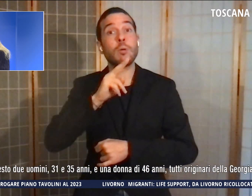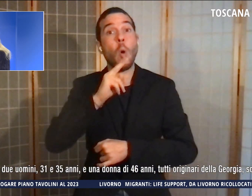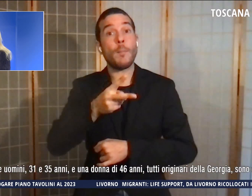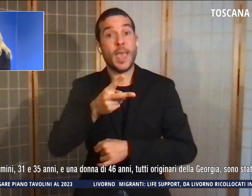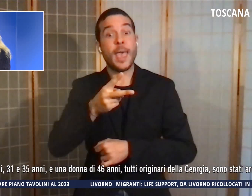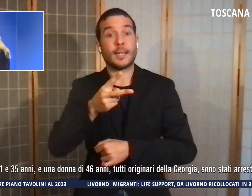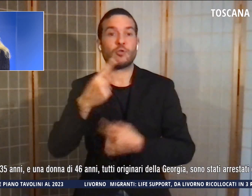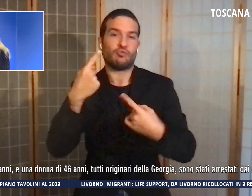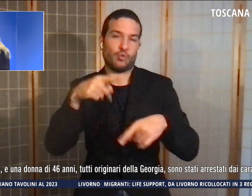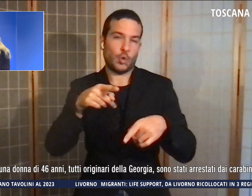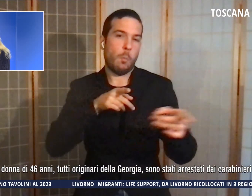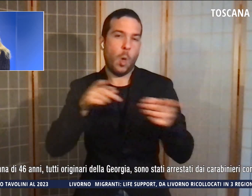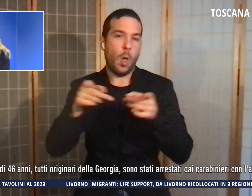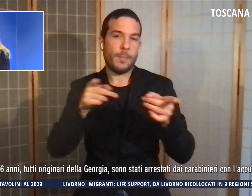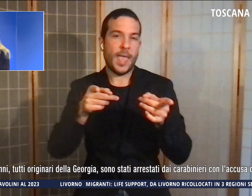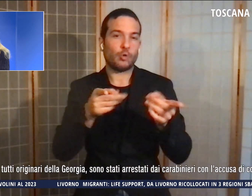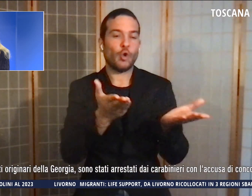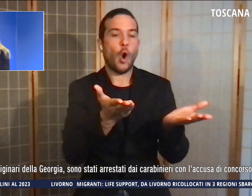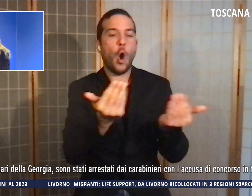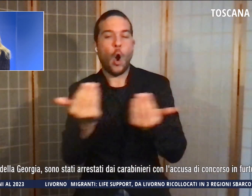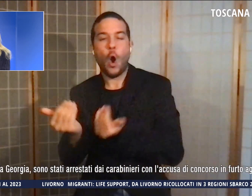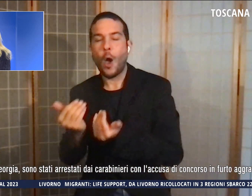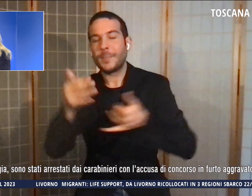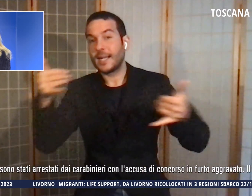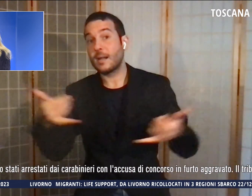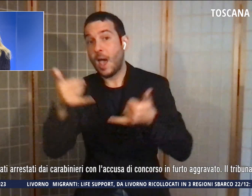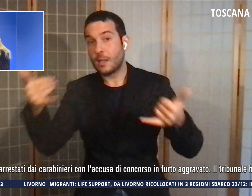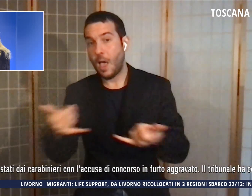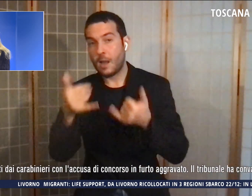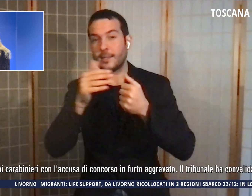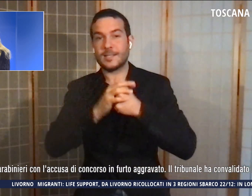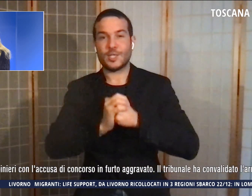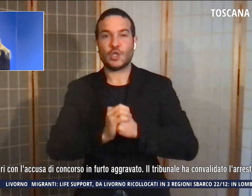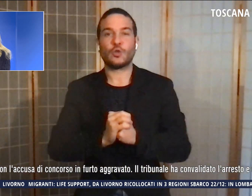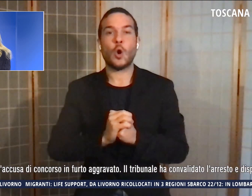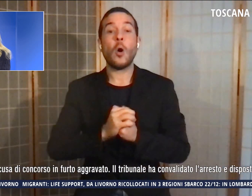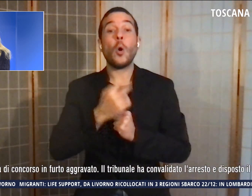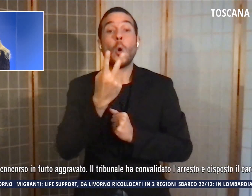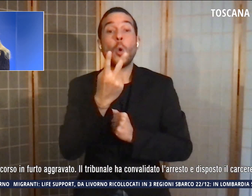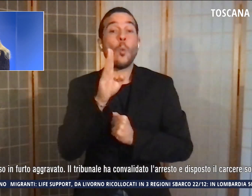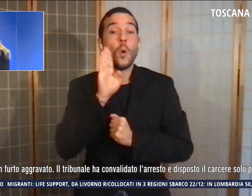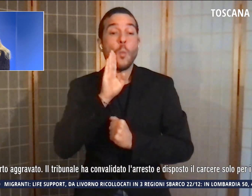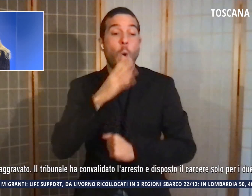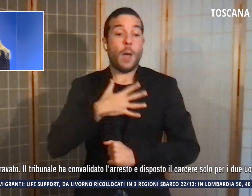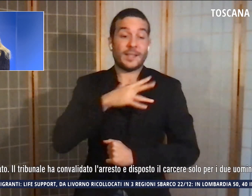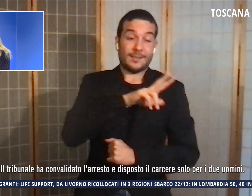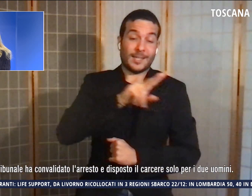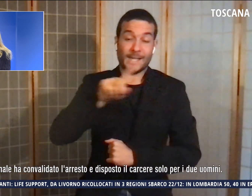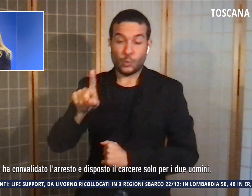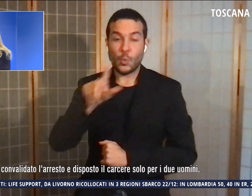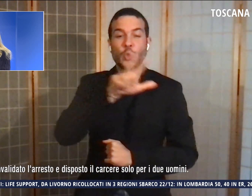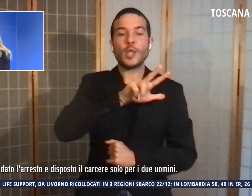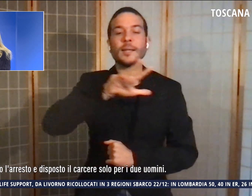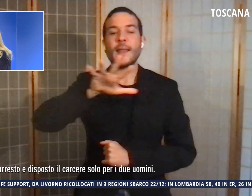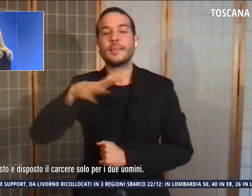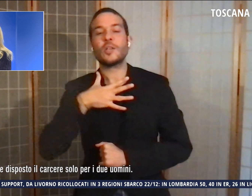natalizio per agire indisturbati. Per questo due uomini di 31 e 35 anni e una